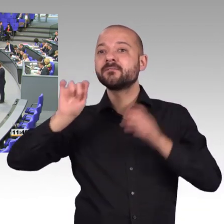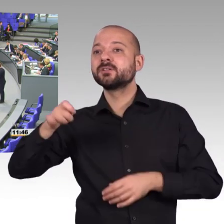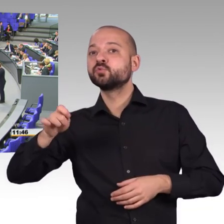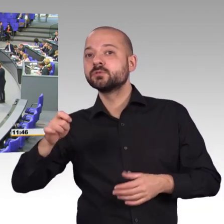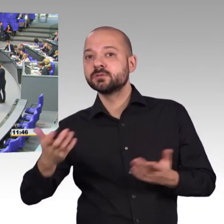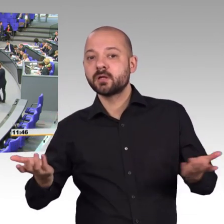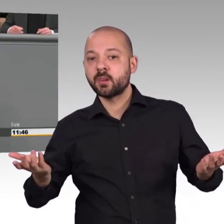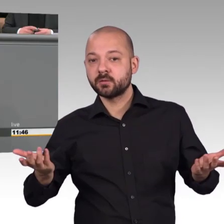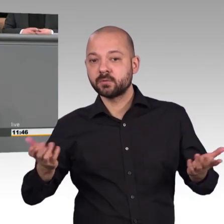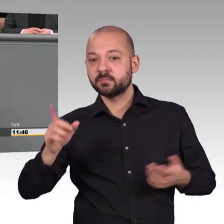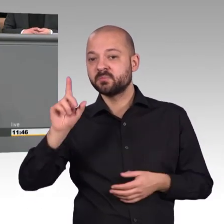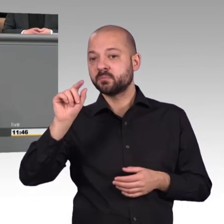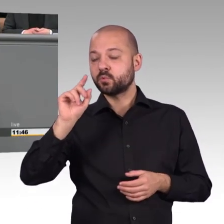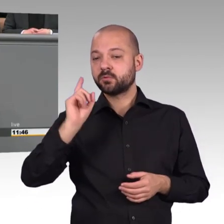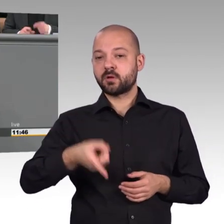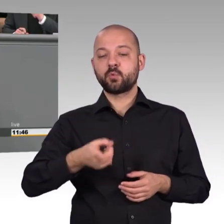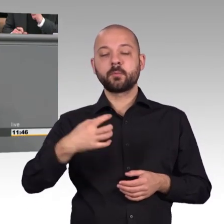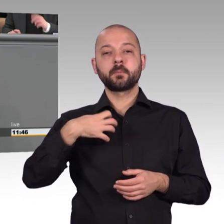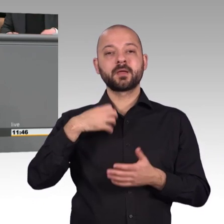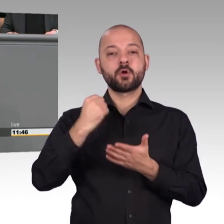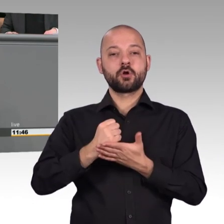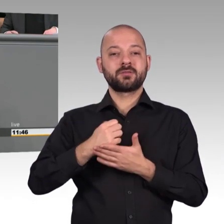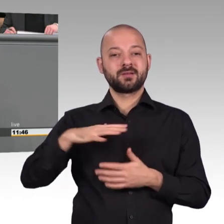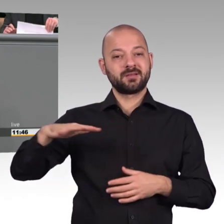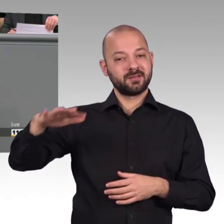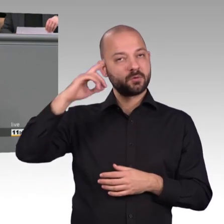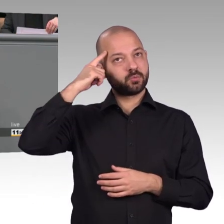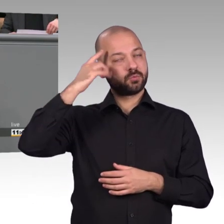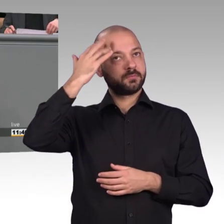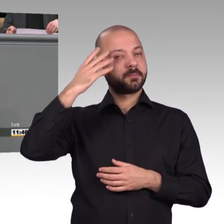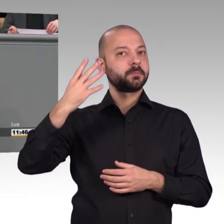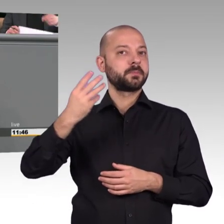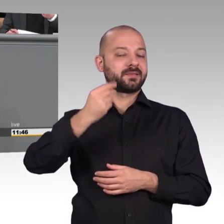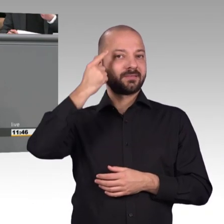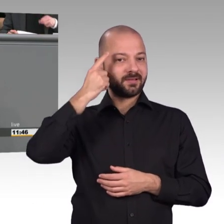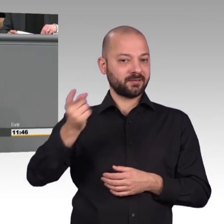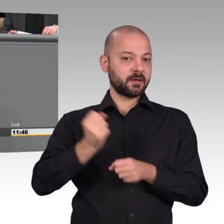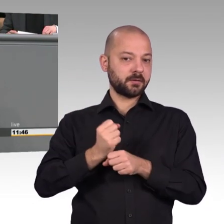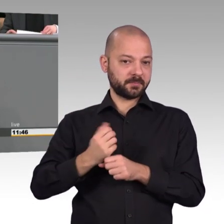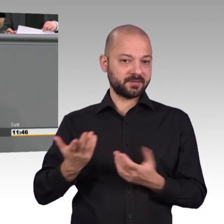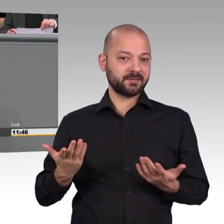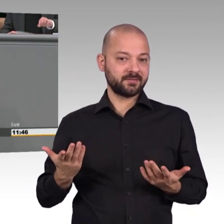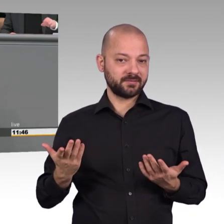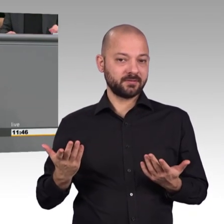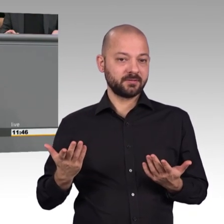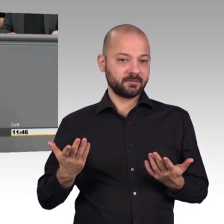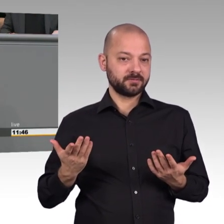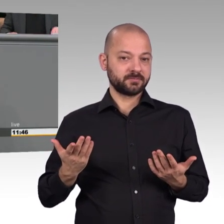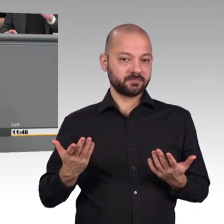Liebe FDP, so gut das Ansinnen Ihres Antrages auch sein mag, mit den darin enthaltenen Forderungen schützen Sie eben nicht unsere Bürger,